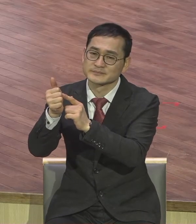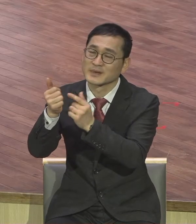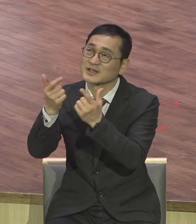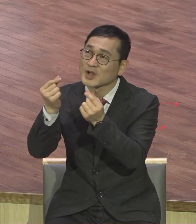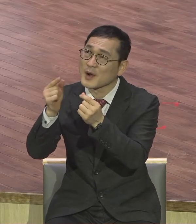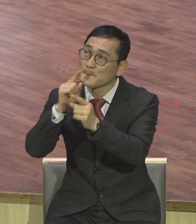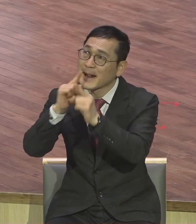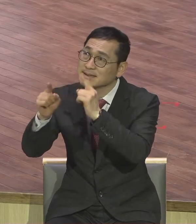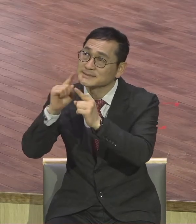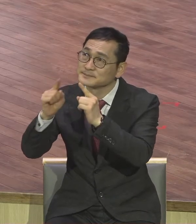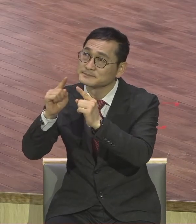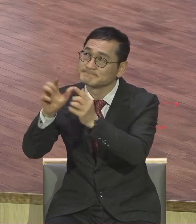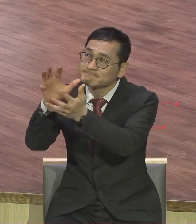쓰임 받게 된다